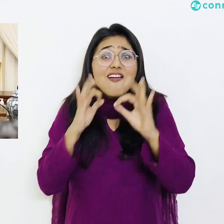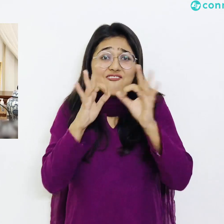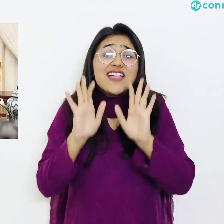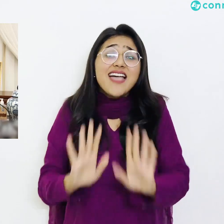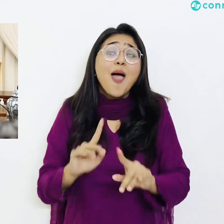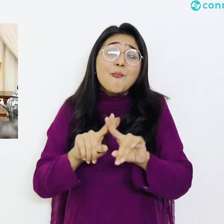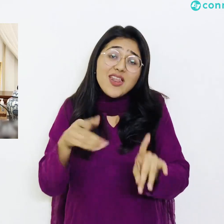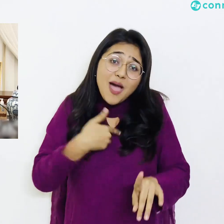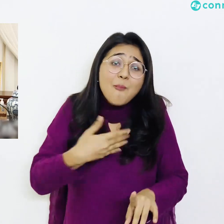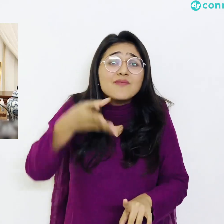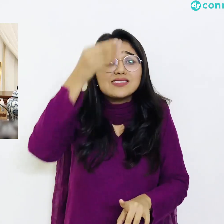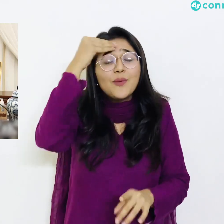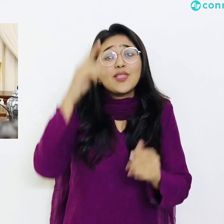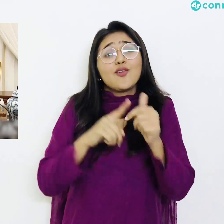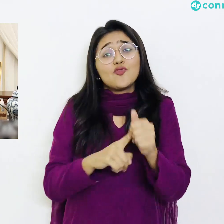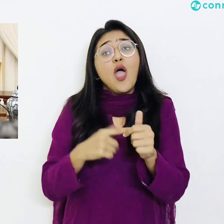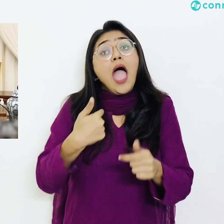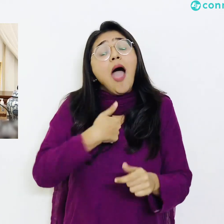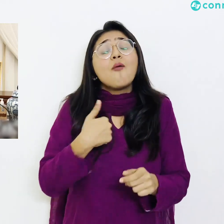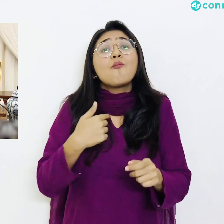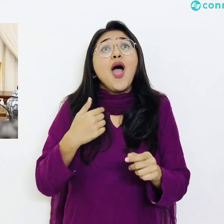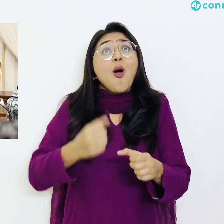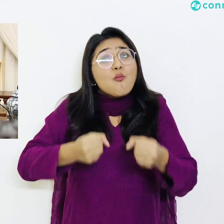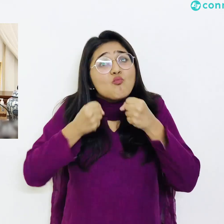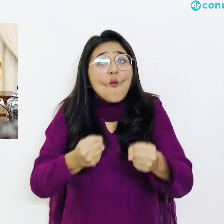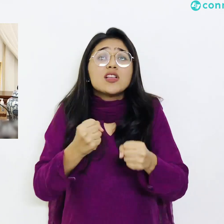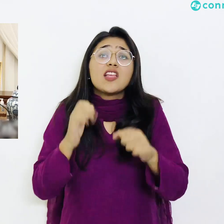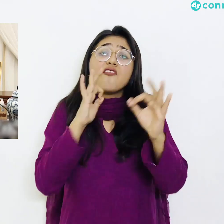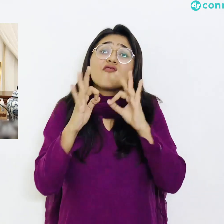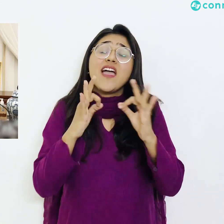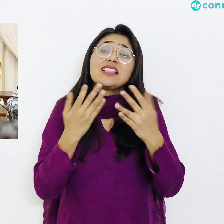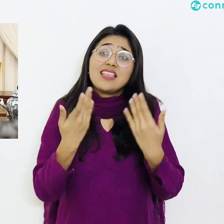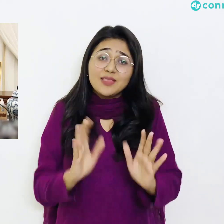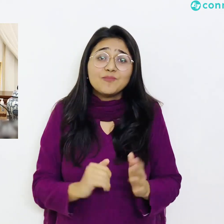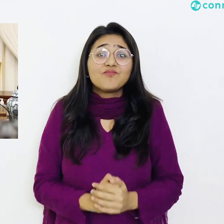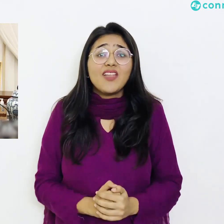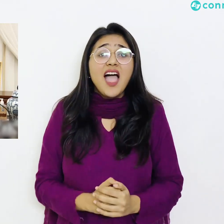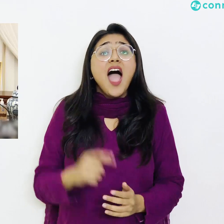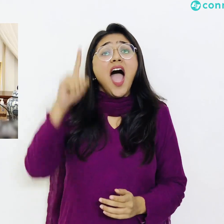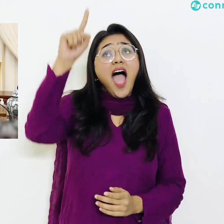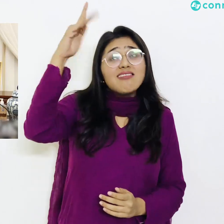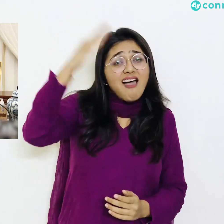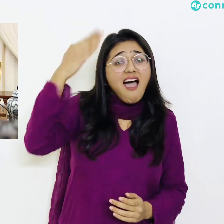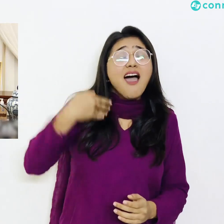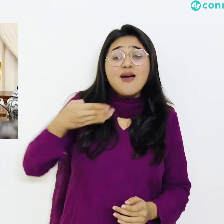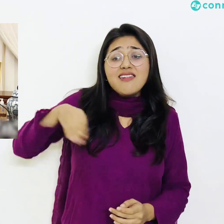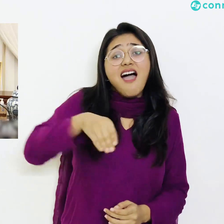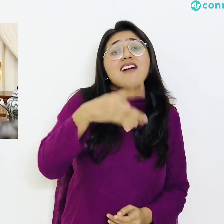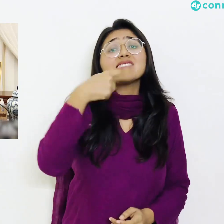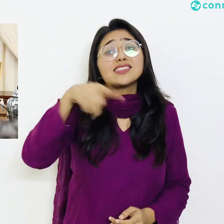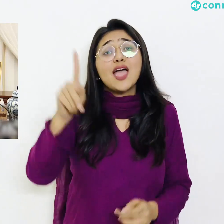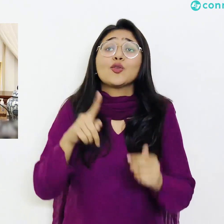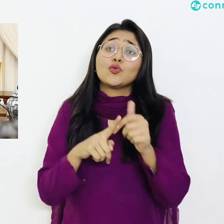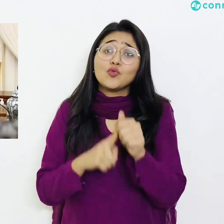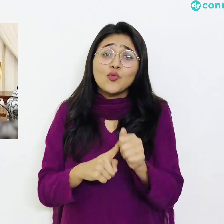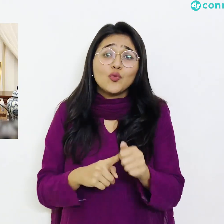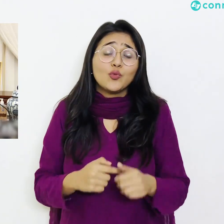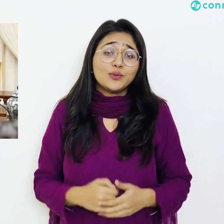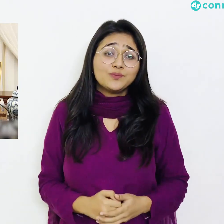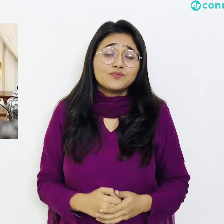اس لیے ہم نے یہ مشکل فیصلہ کیا ہے اللہ تعالی ہمیں صحیح راستہ دکھائے اس وقت جو سمجھ